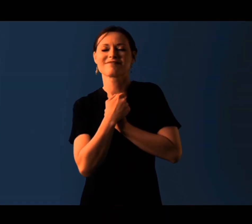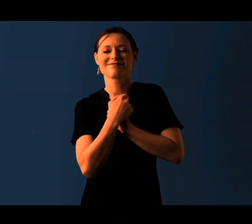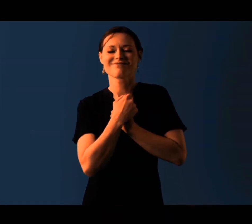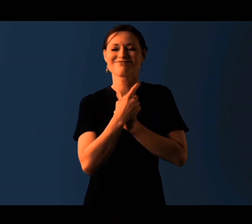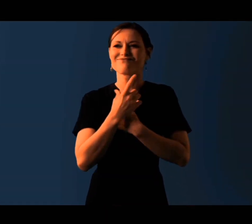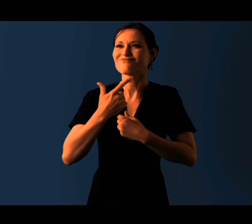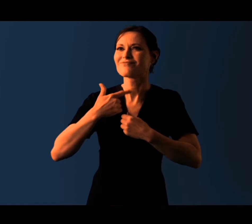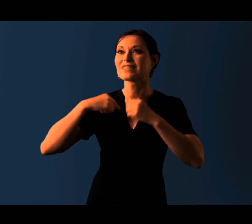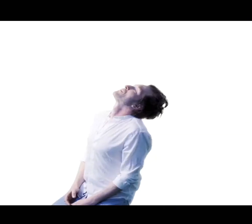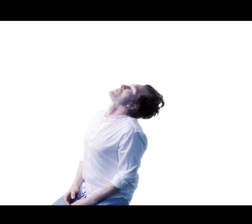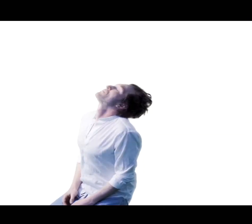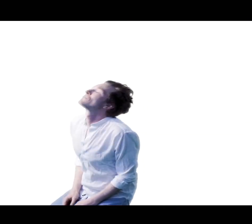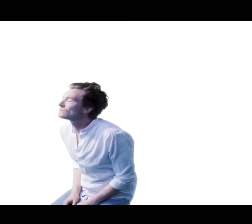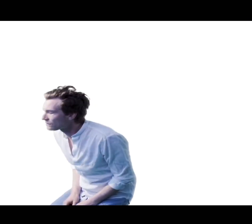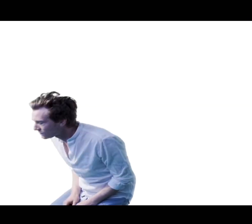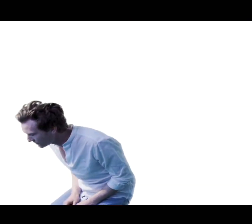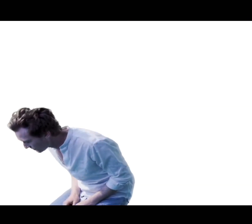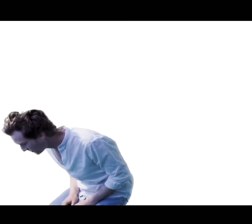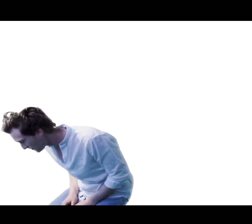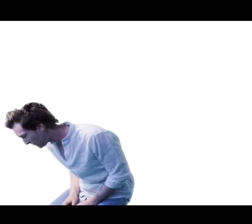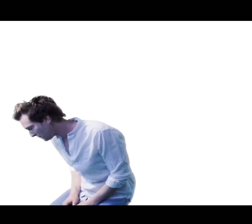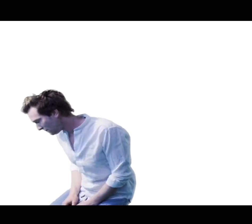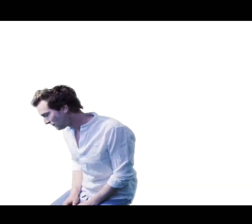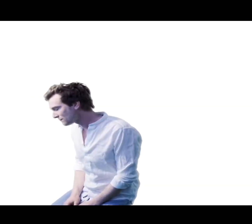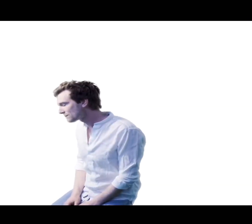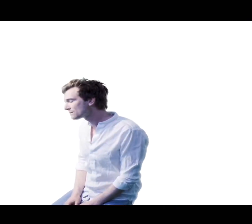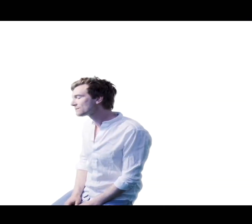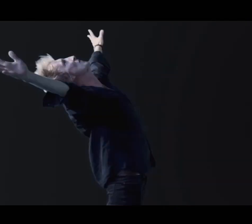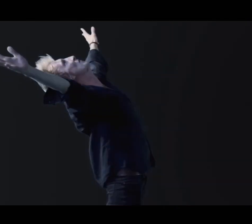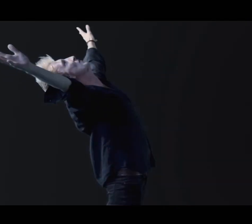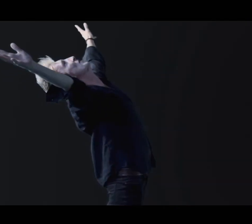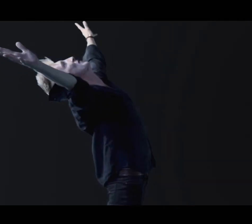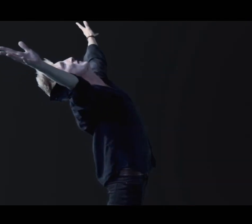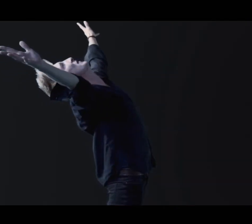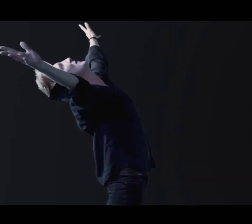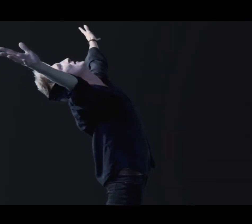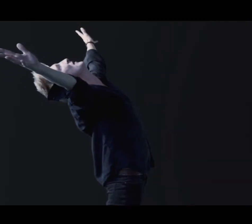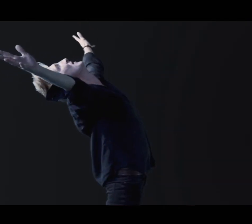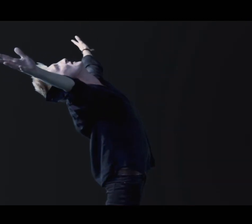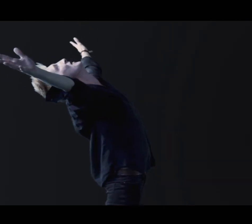J'en suis brûlé les ailes à vouloir toucher le soleil